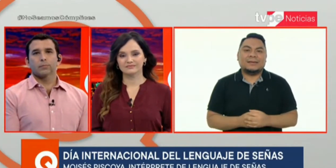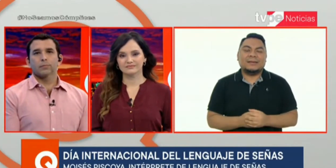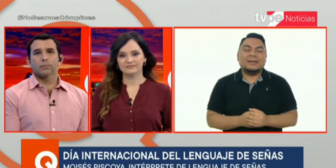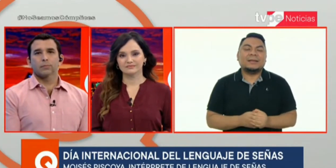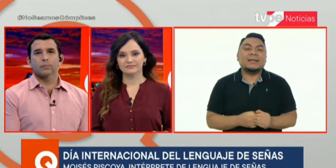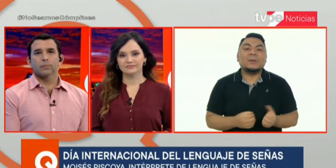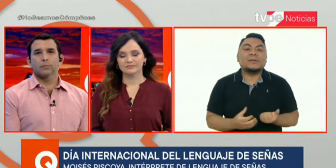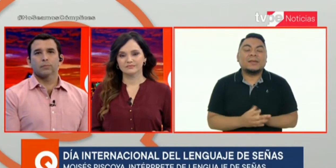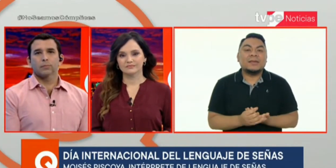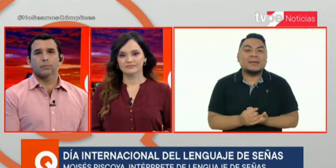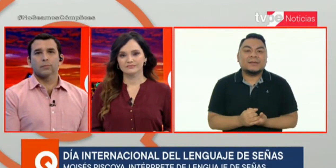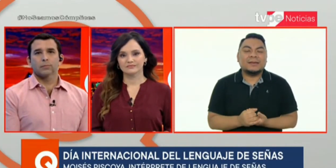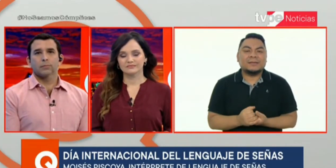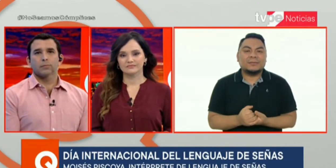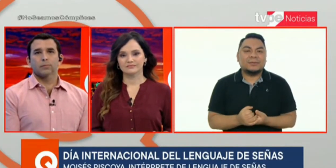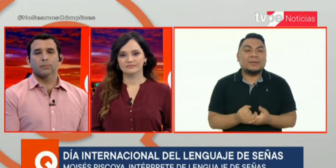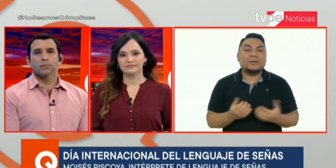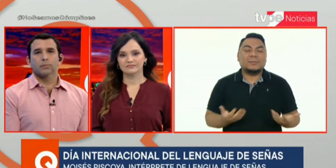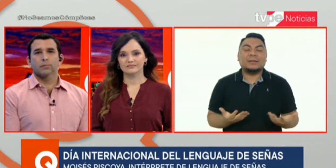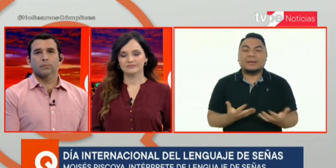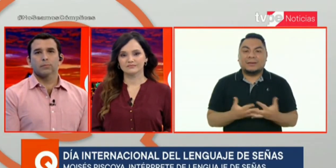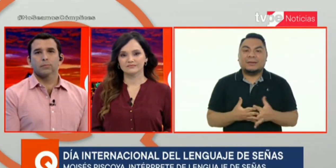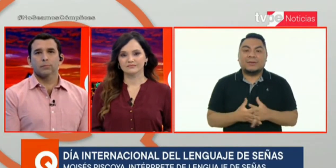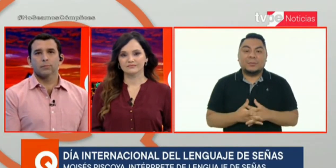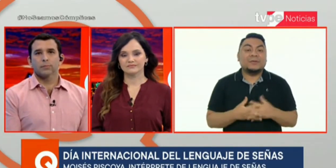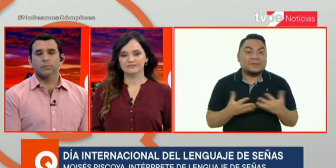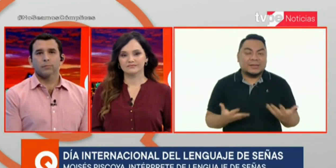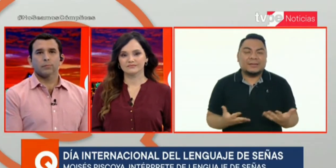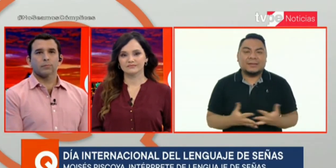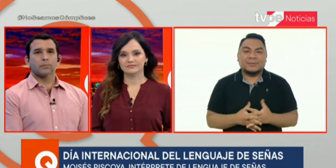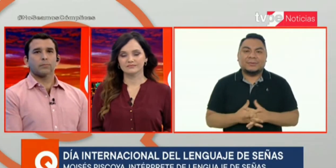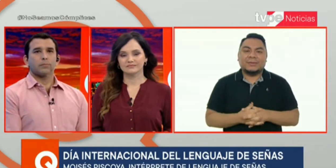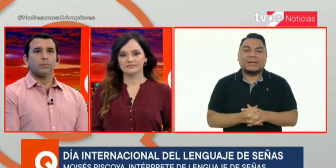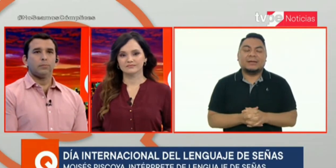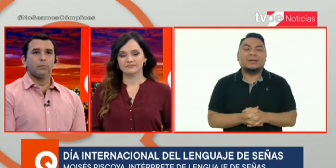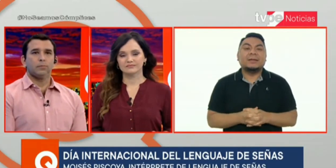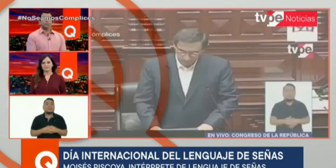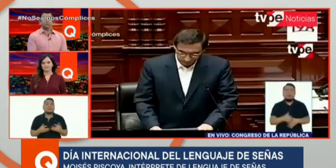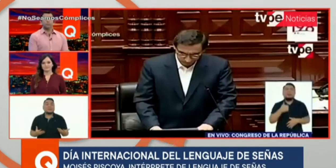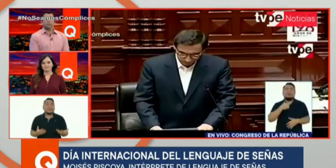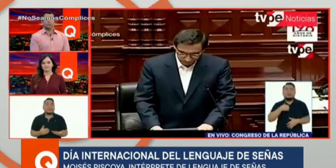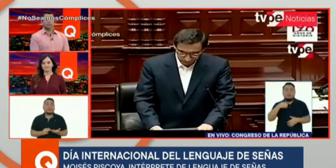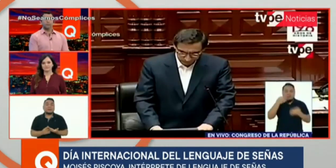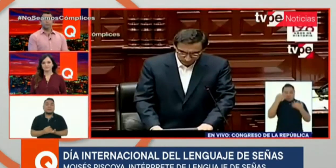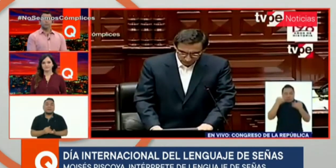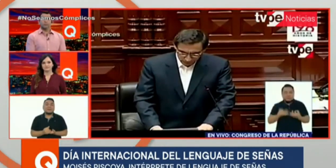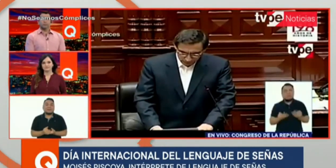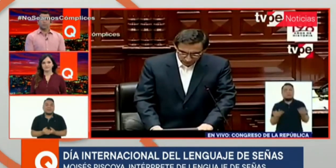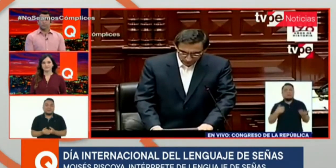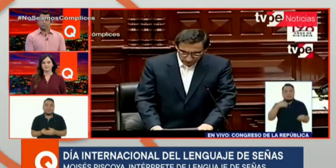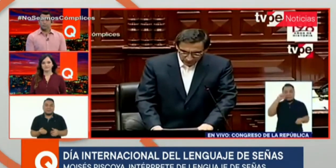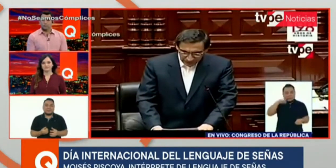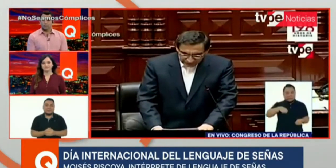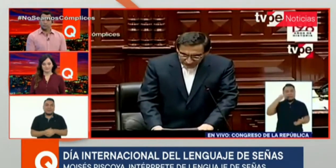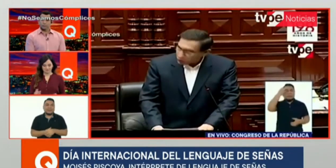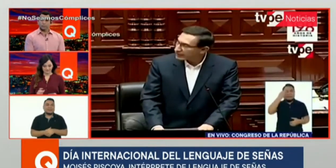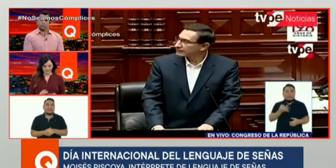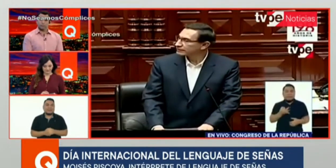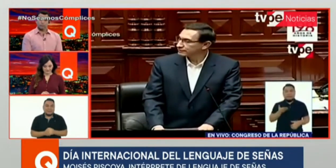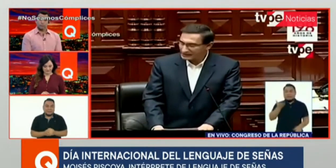La Lenguaje de Señas es un idioma, el idioma oficial de la cultura sorda, de la comunidad sorda, y bueno, hoy ya la celebramos,